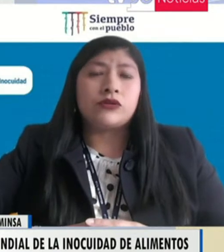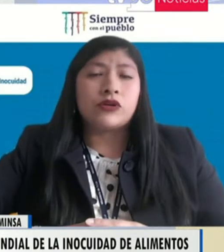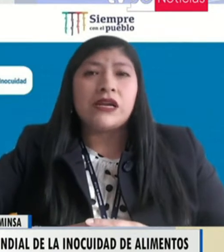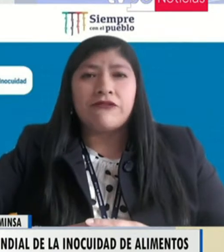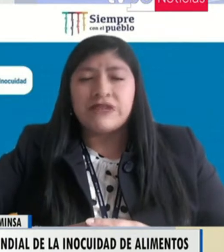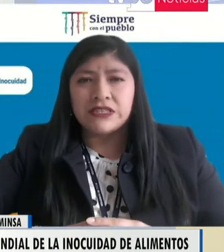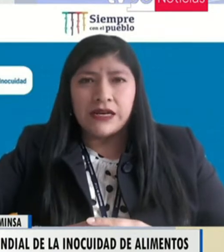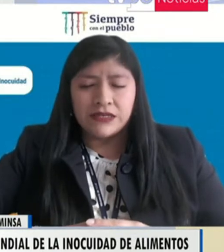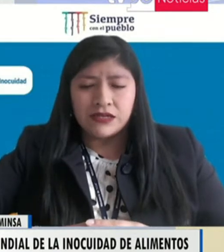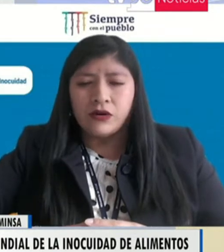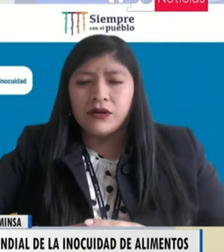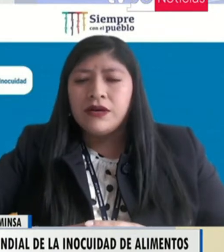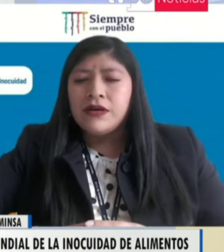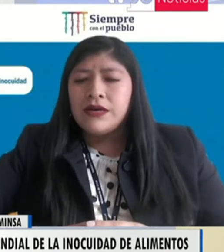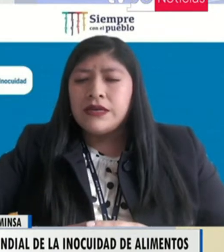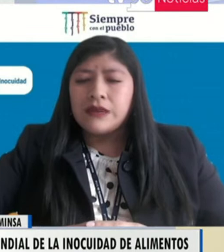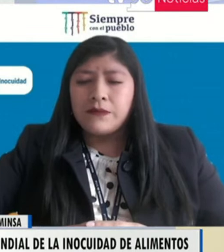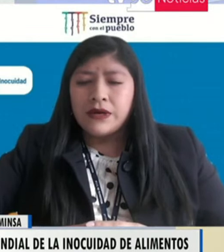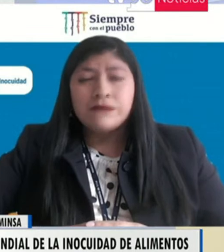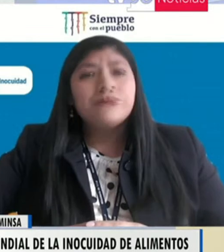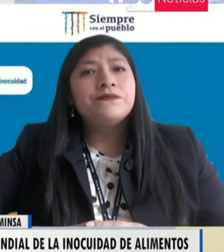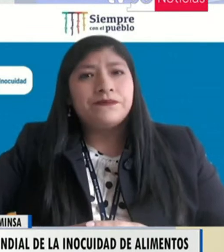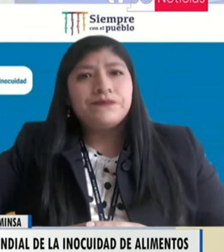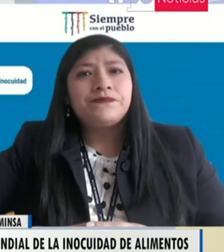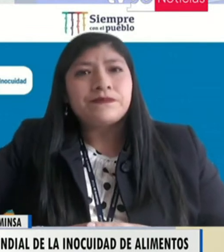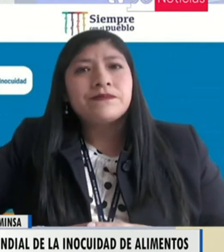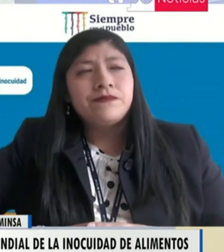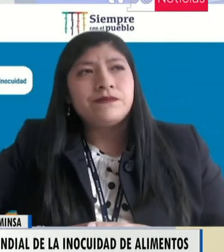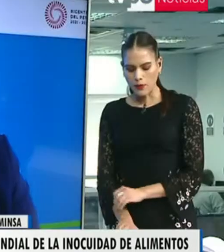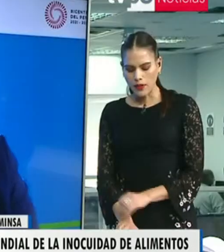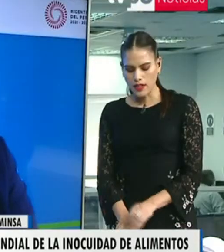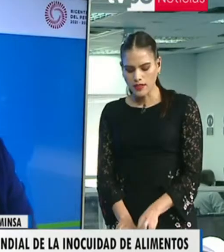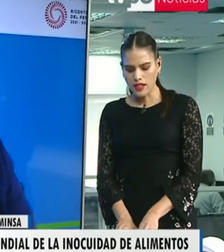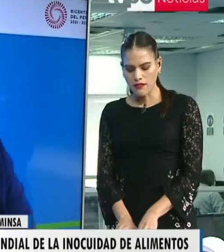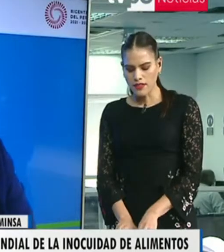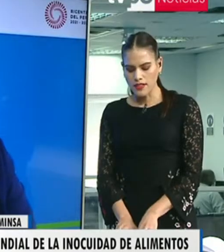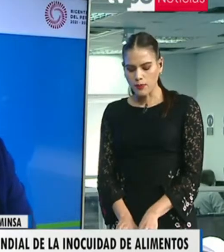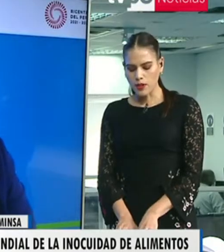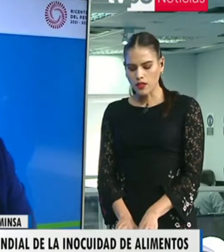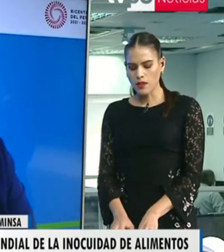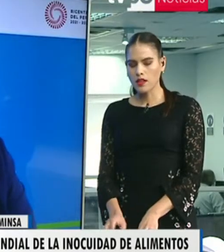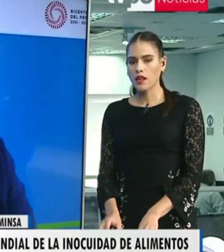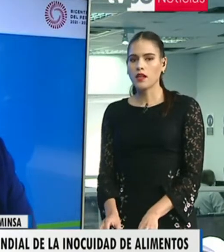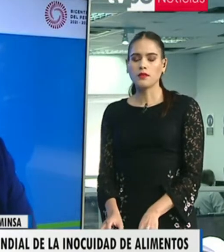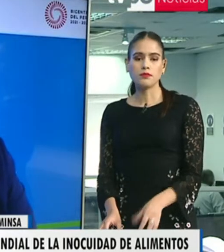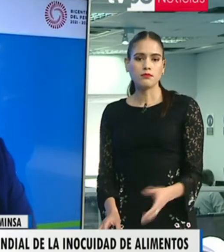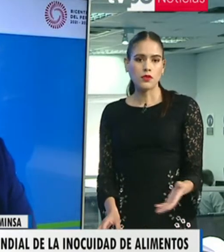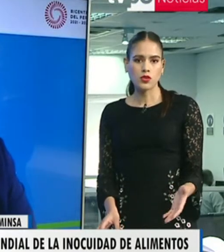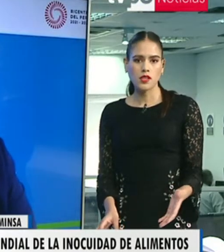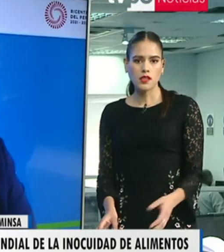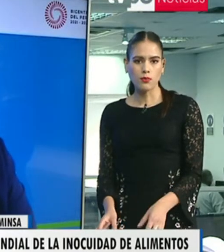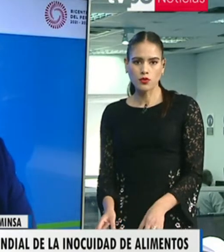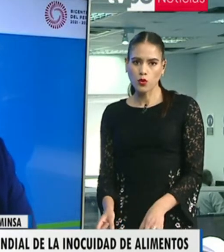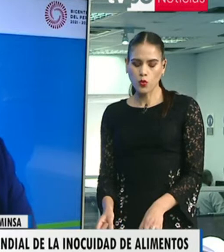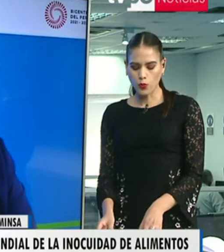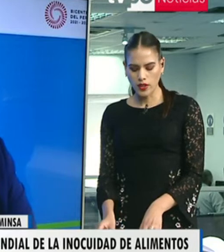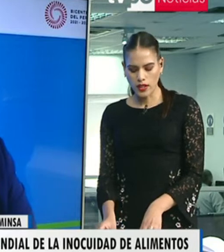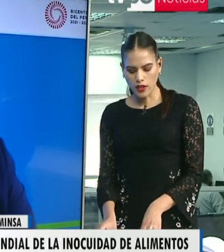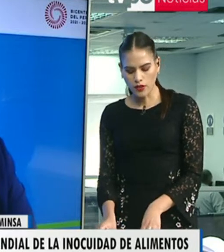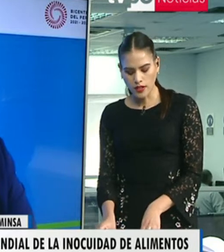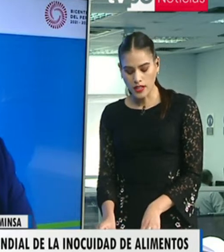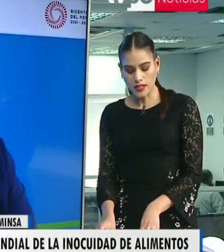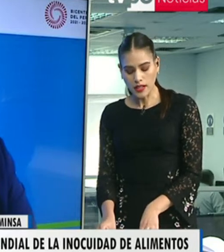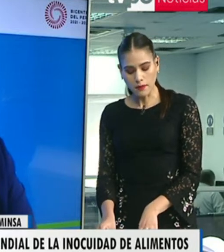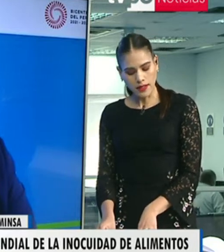el control y la fiscalización. Y a propósito de eso, para poder enfatizar, porque también ustedes han puesto un